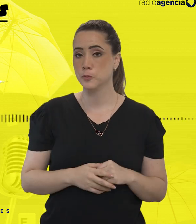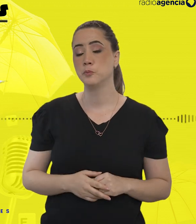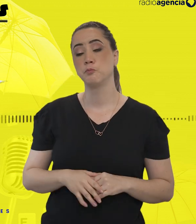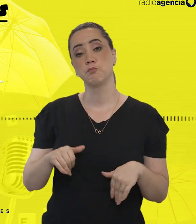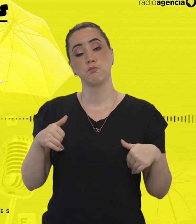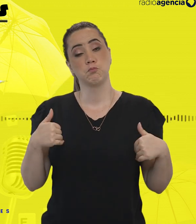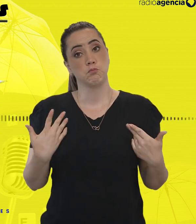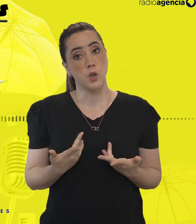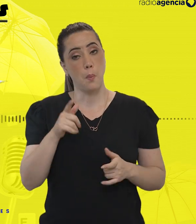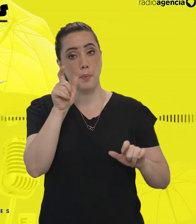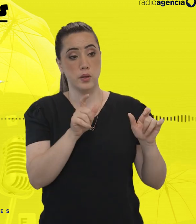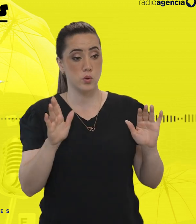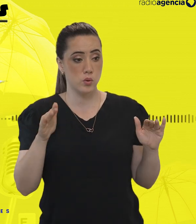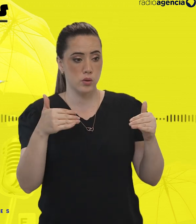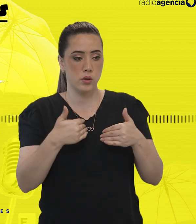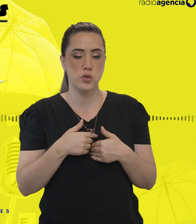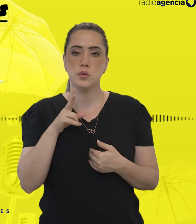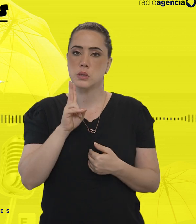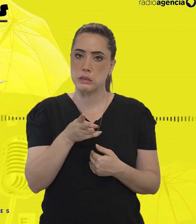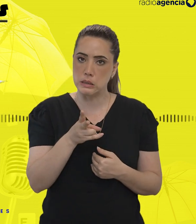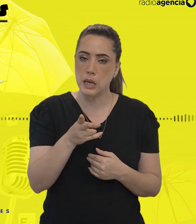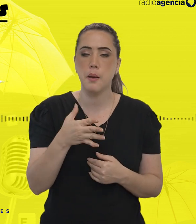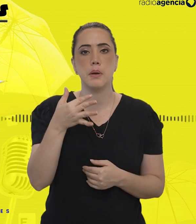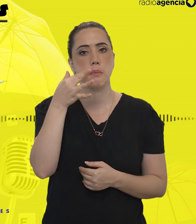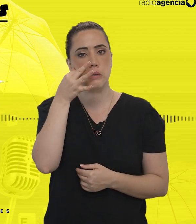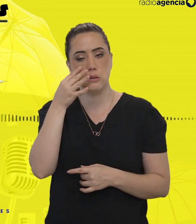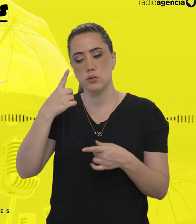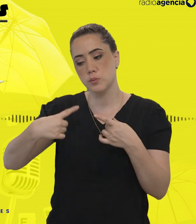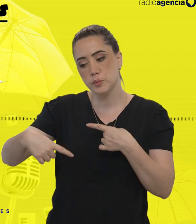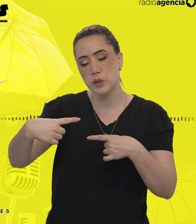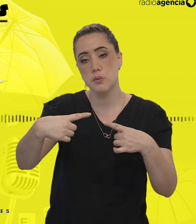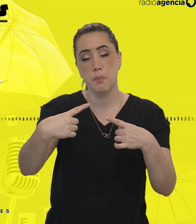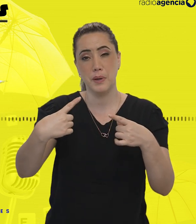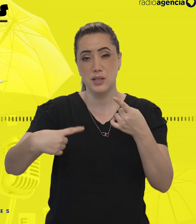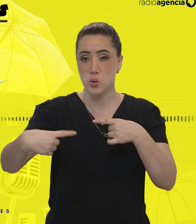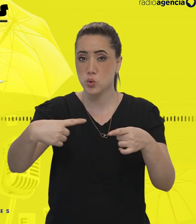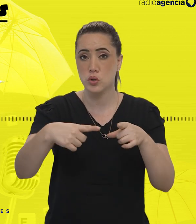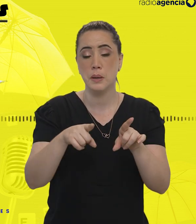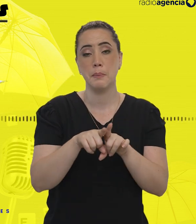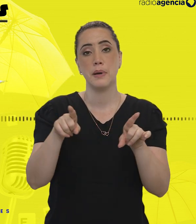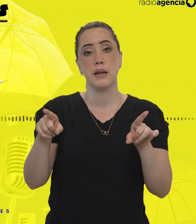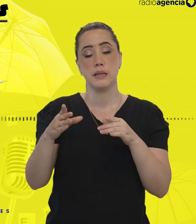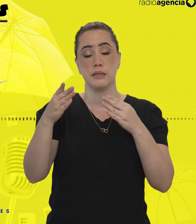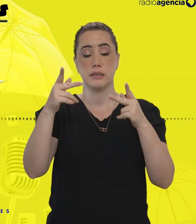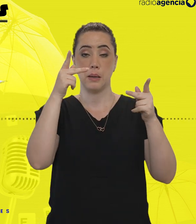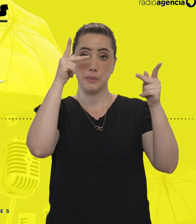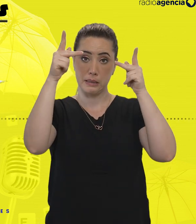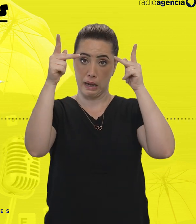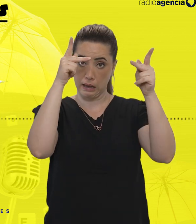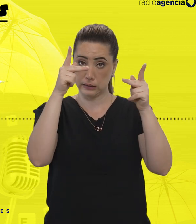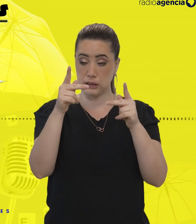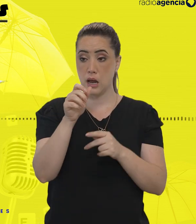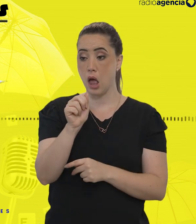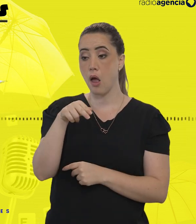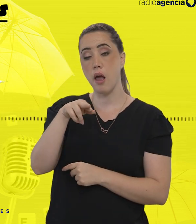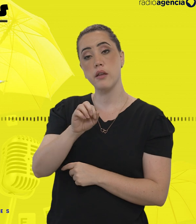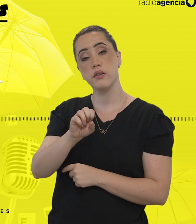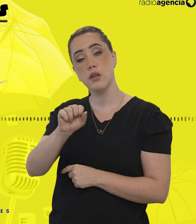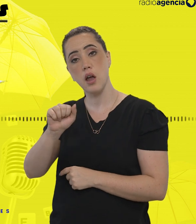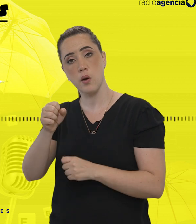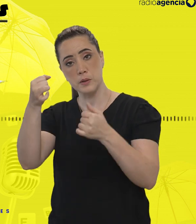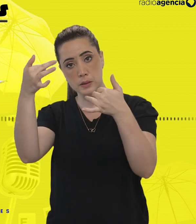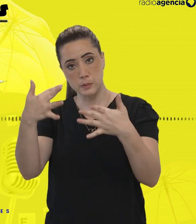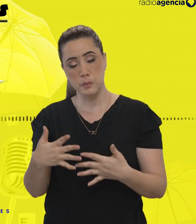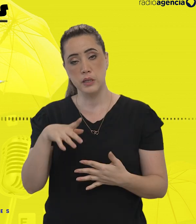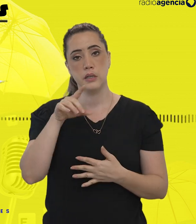estão bastante presentes quando se fala sobre o tema. Mas a psiquiatra Ana Rosa, também autista, deixa claro que debaixo desse guarda-chuva